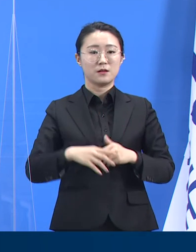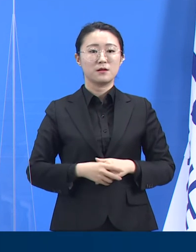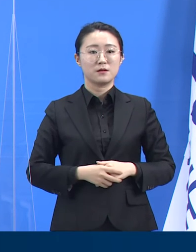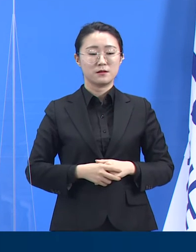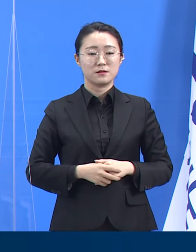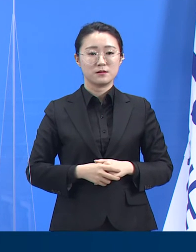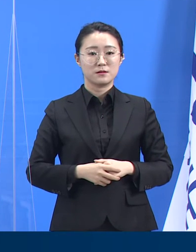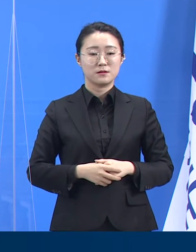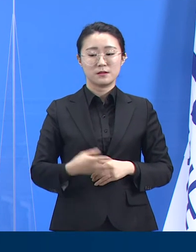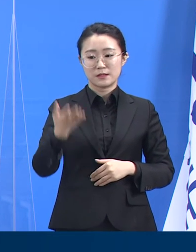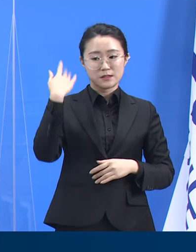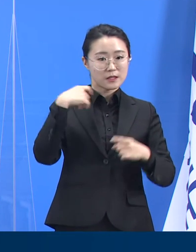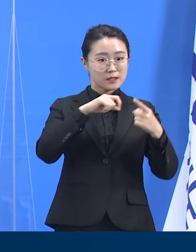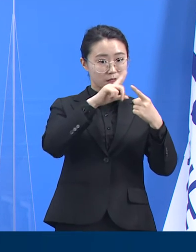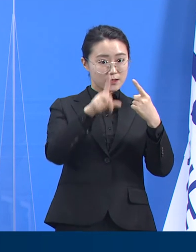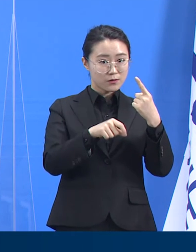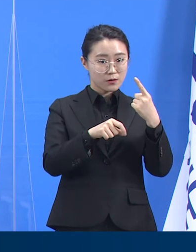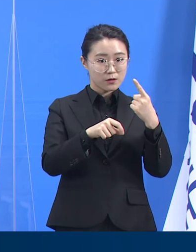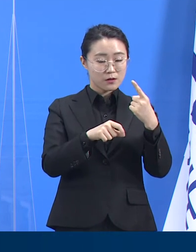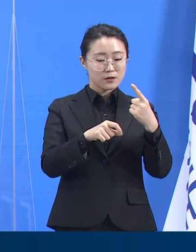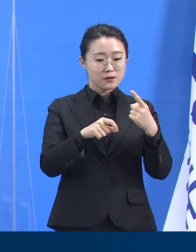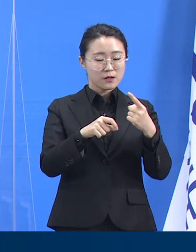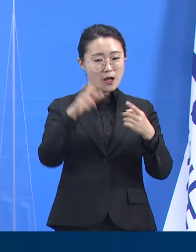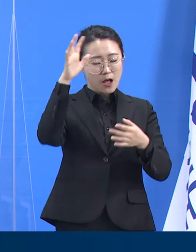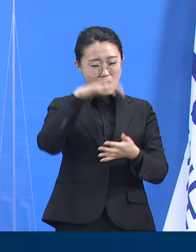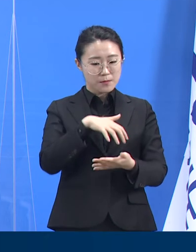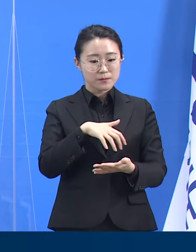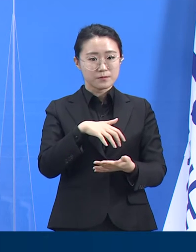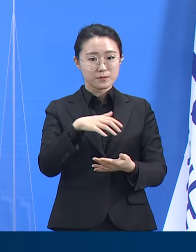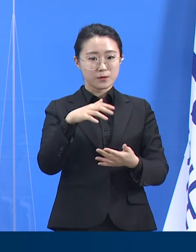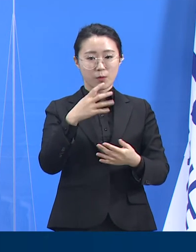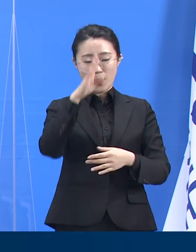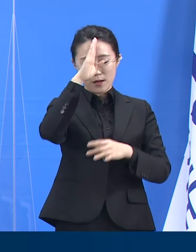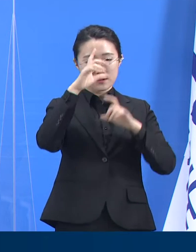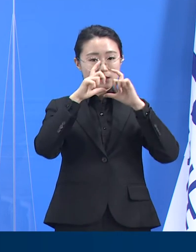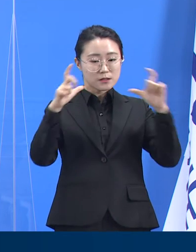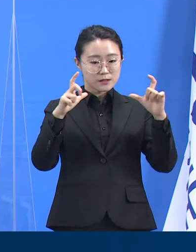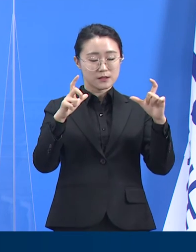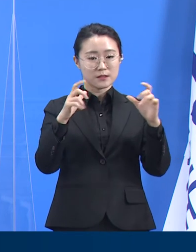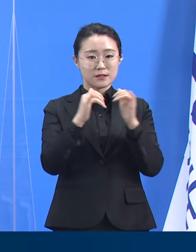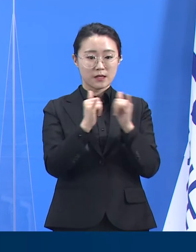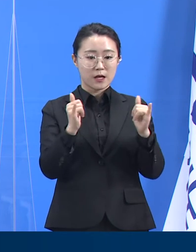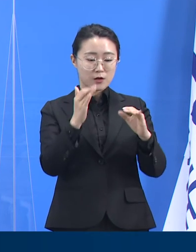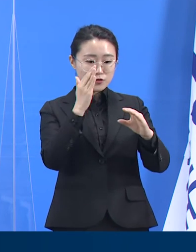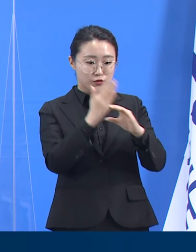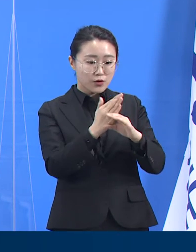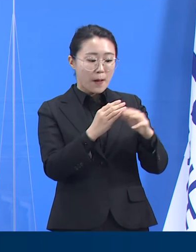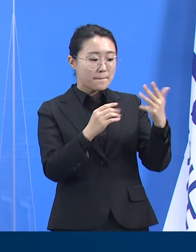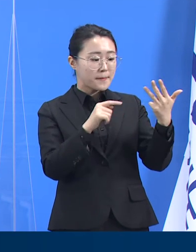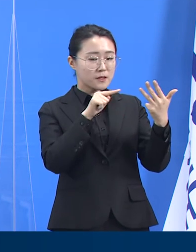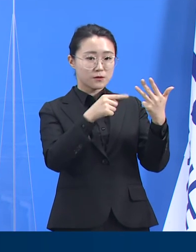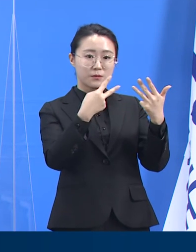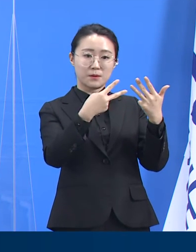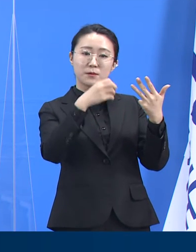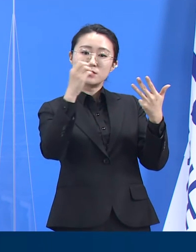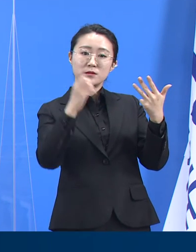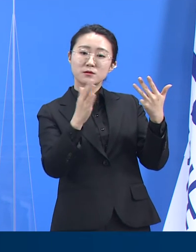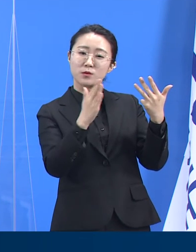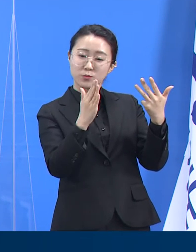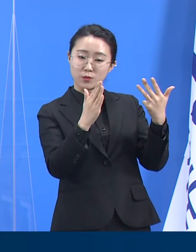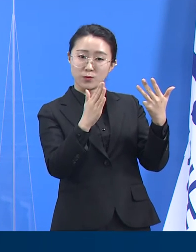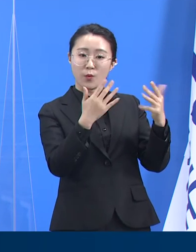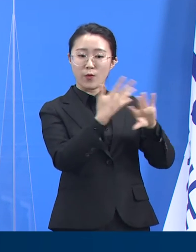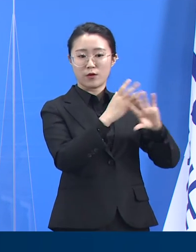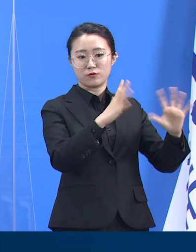지난 1월에는 전체 확진자 중 8.2%가 외국인이었지만 2월에는 18.4